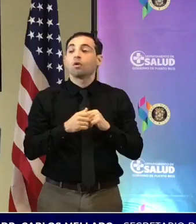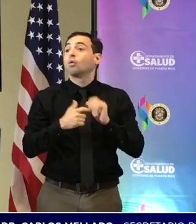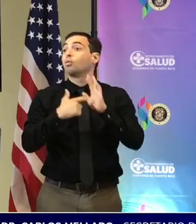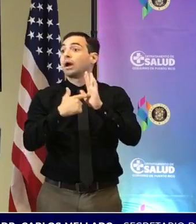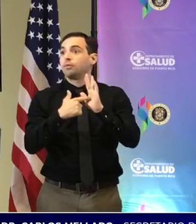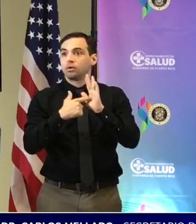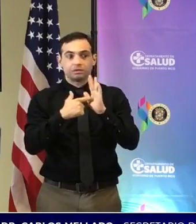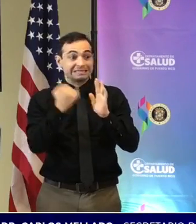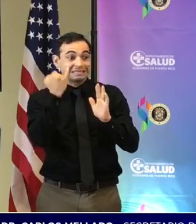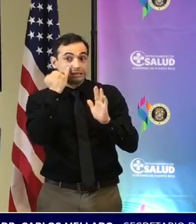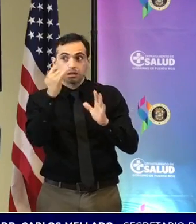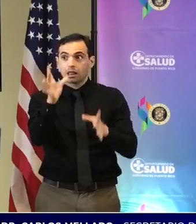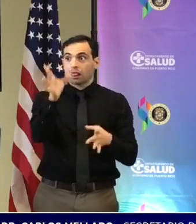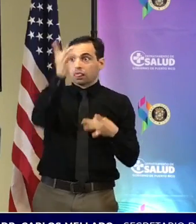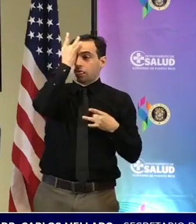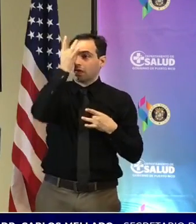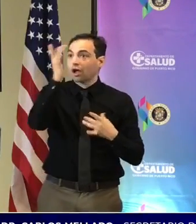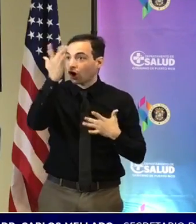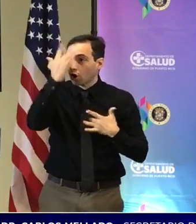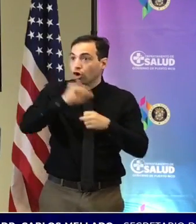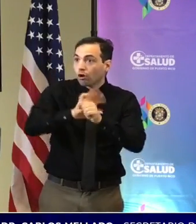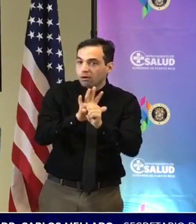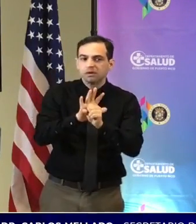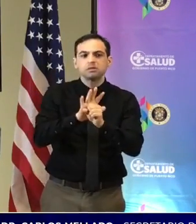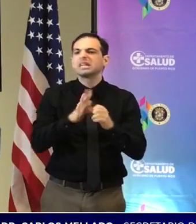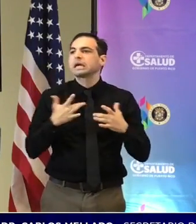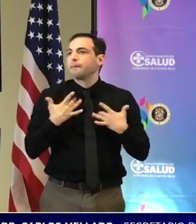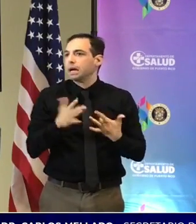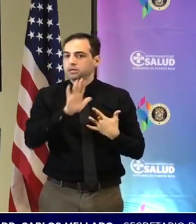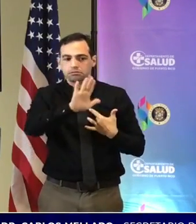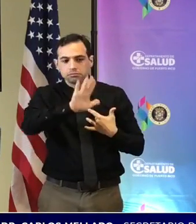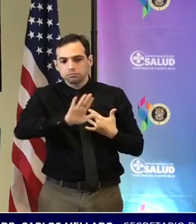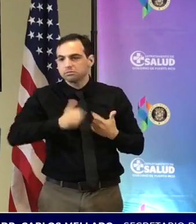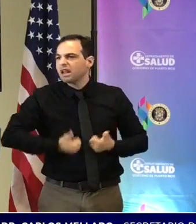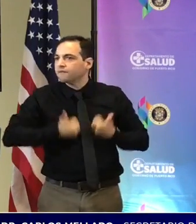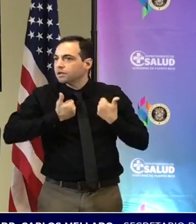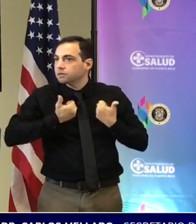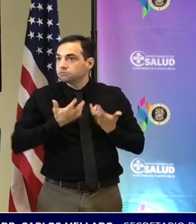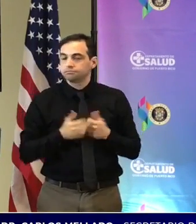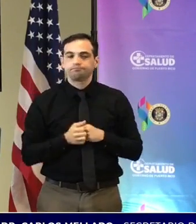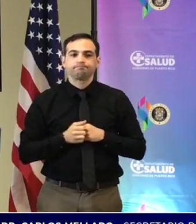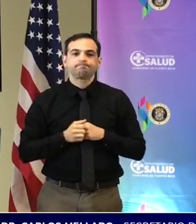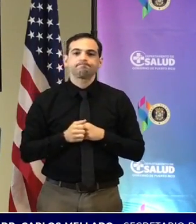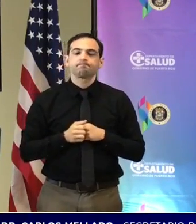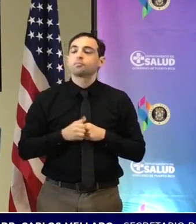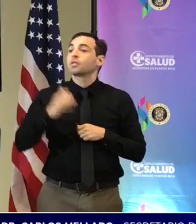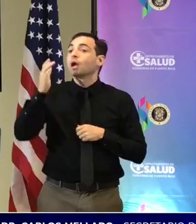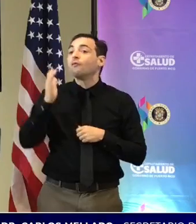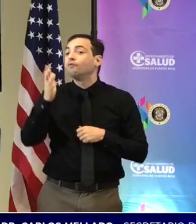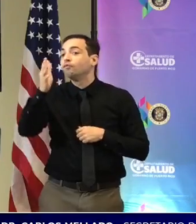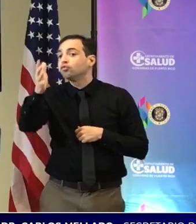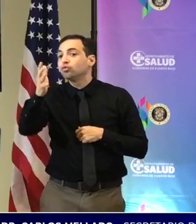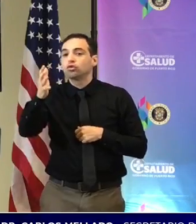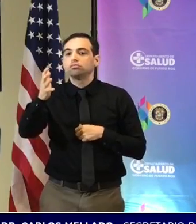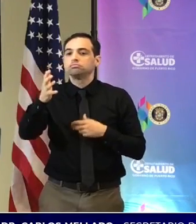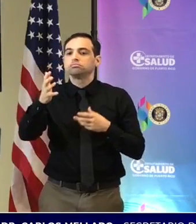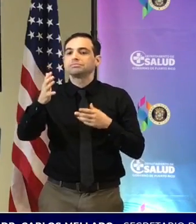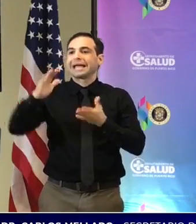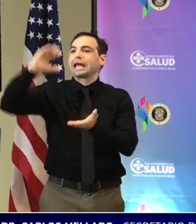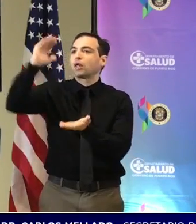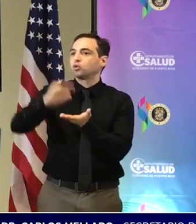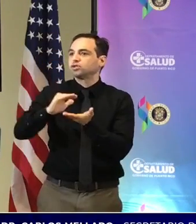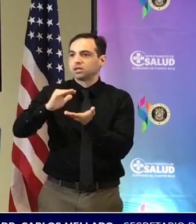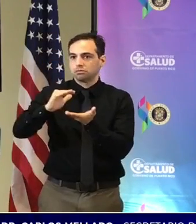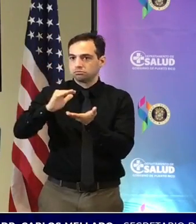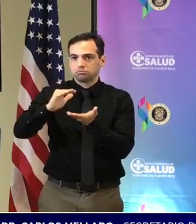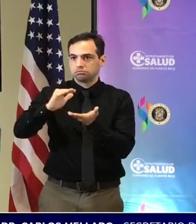calidad de vida. La mitigación por el desarrollo de política pública para los efectos a largo plazo y obviamente pues eso es básicamente lo que